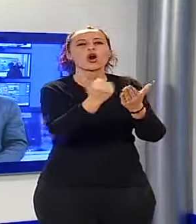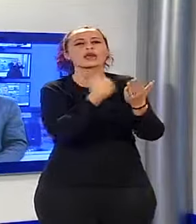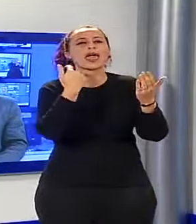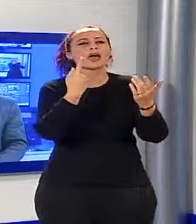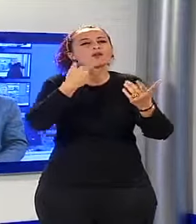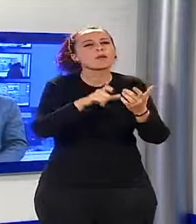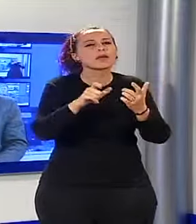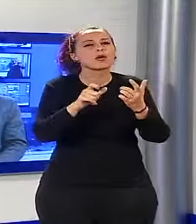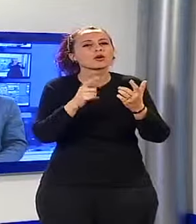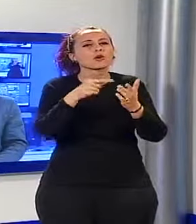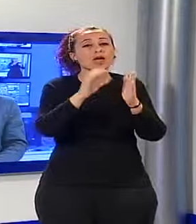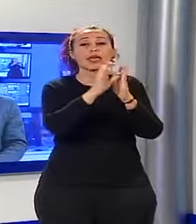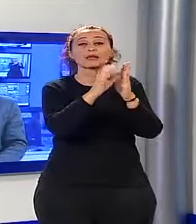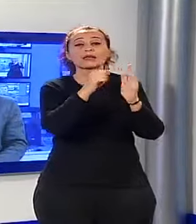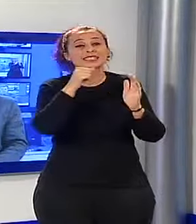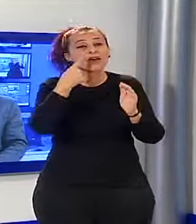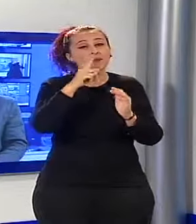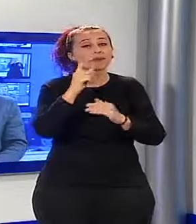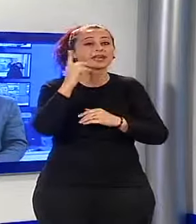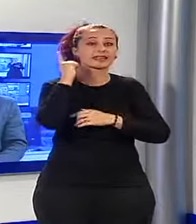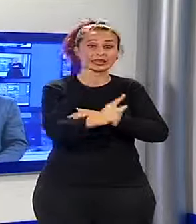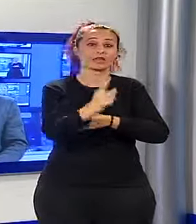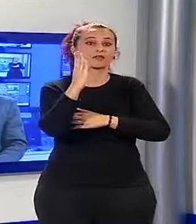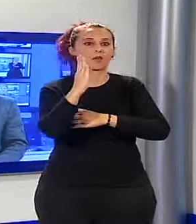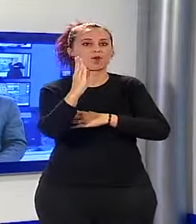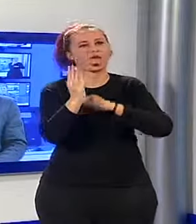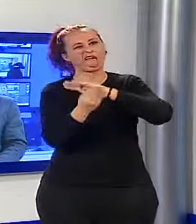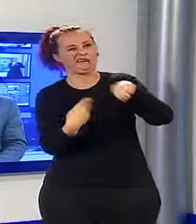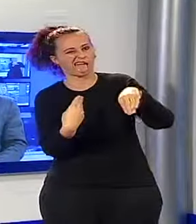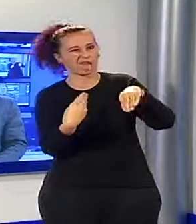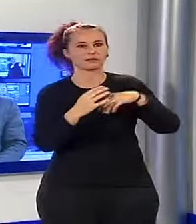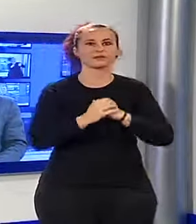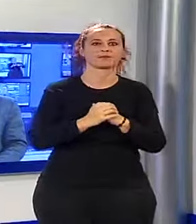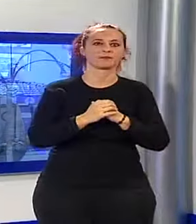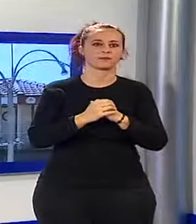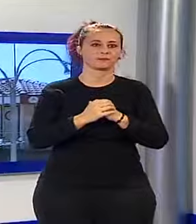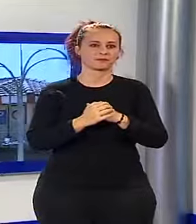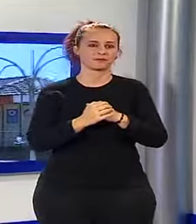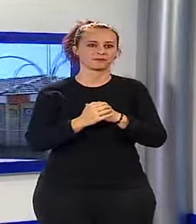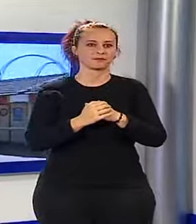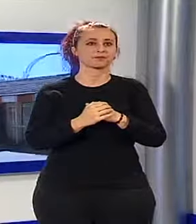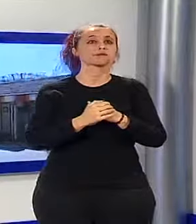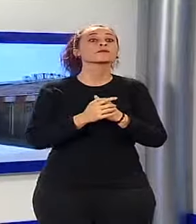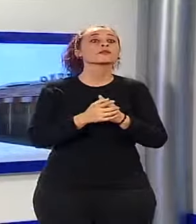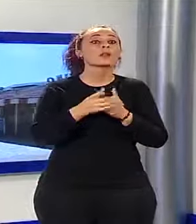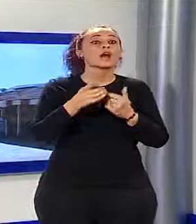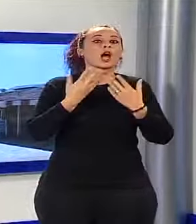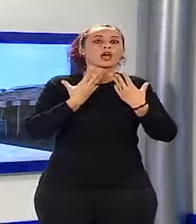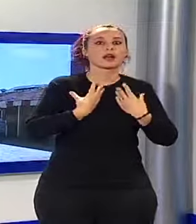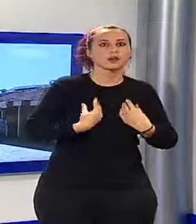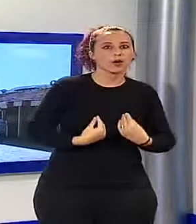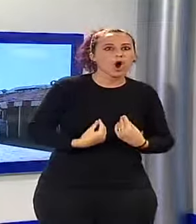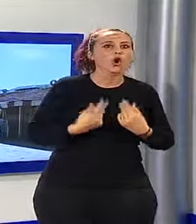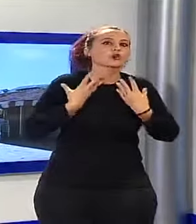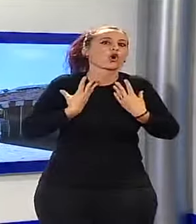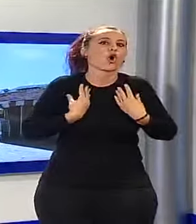aggirare la direttiva Bolkestein e vendere i terreni degli stabilimenti. Da luoghi di riposo e di relax,